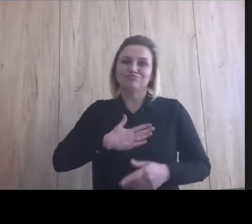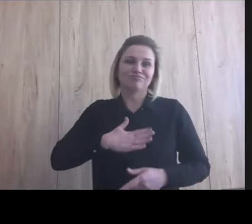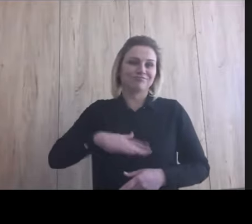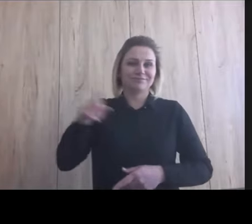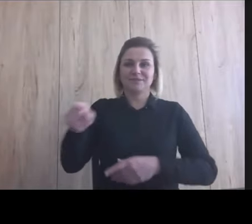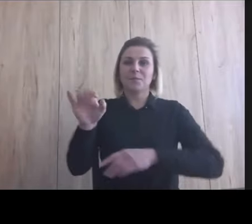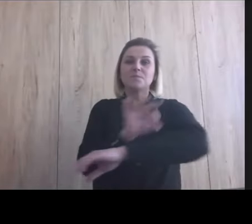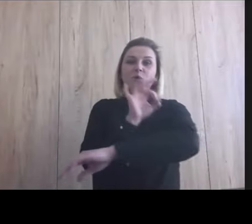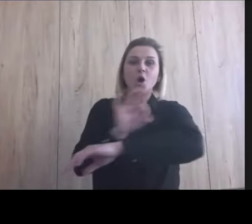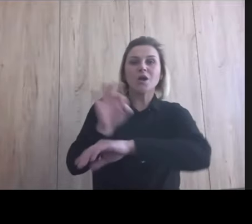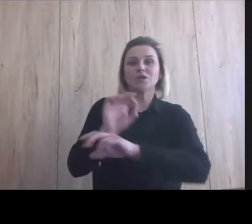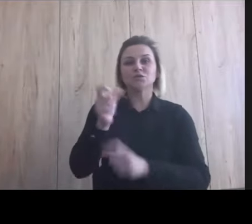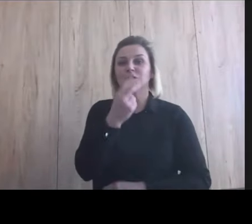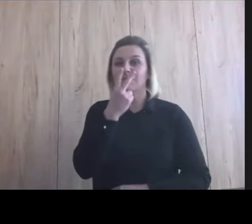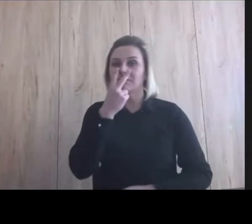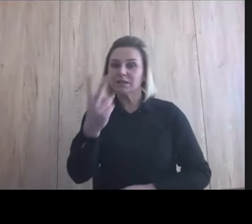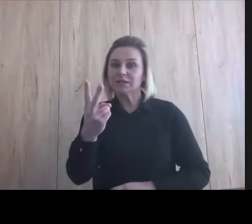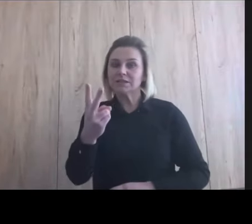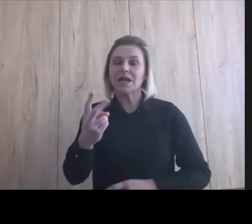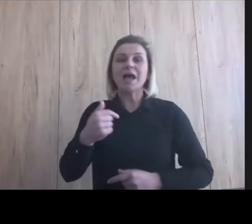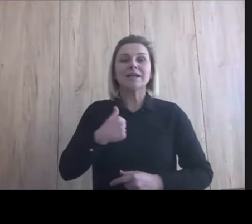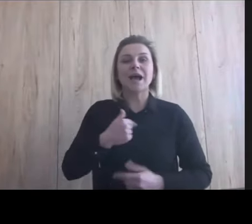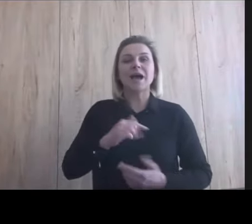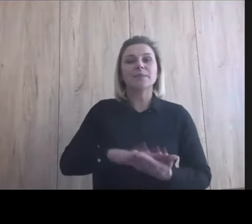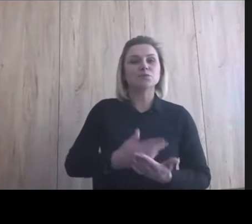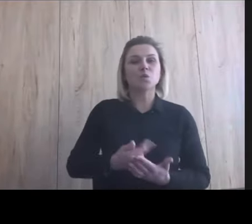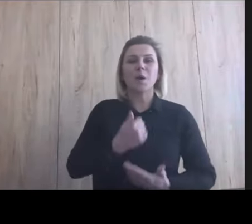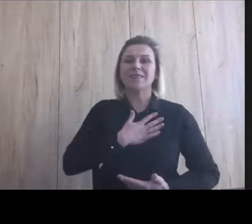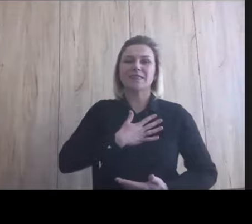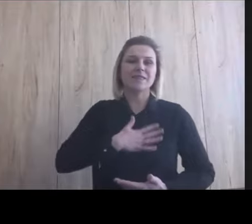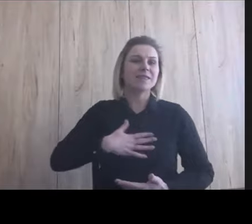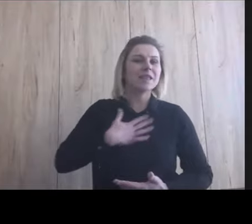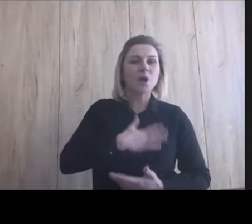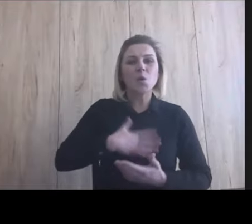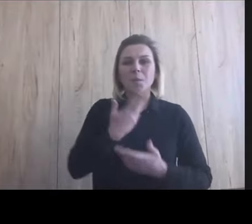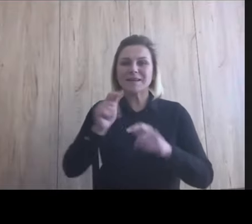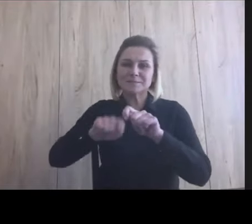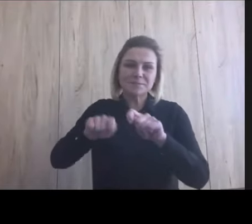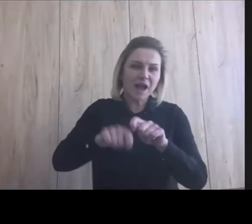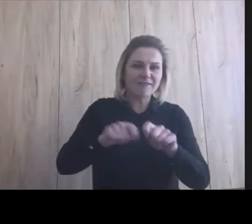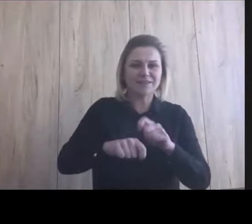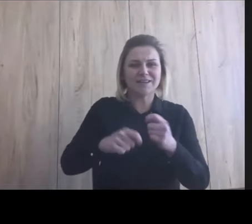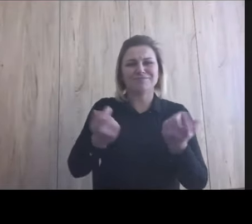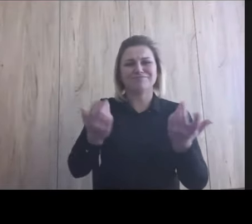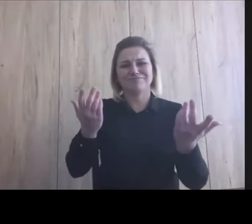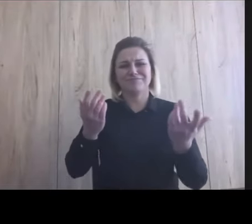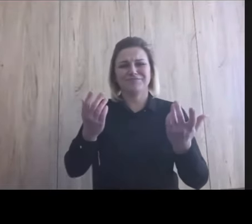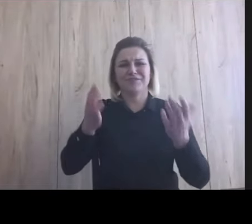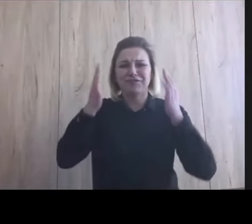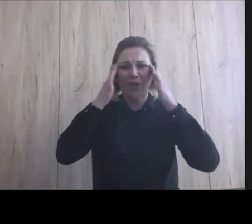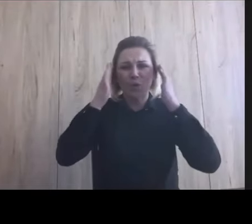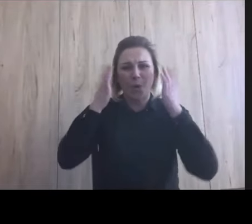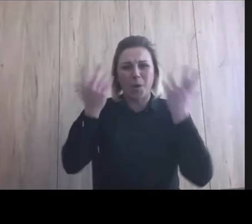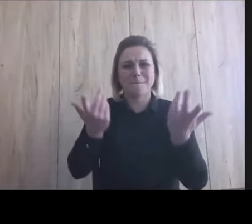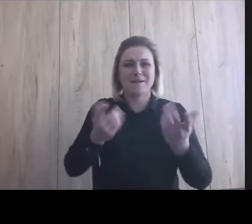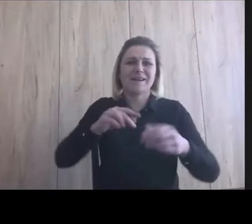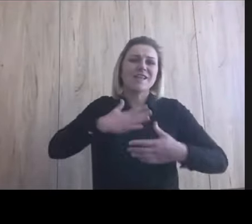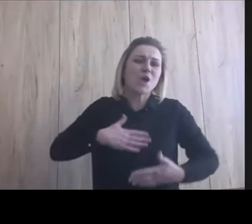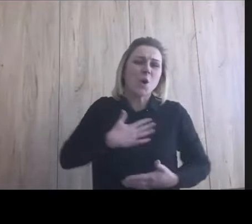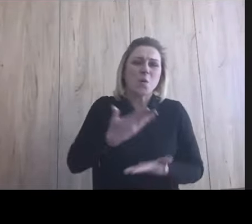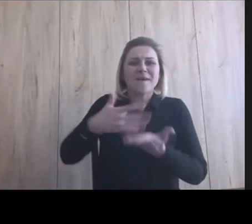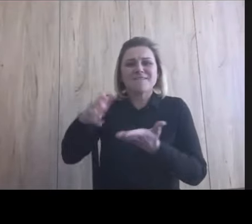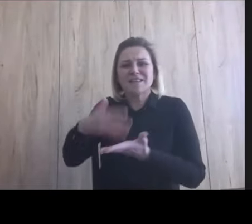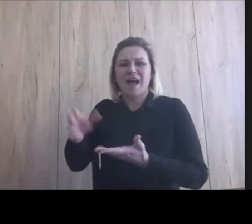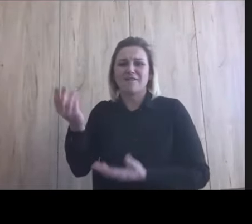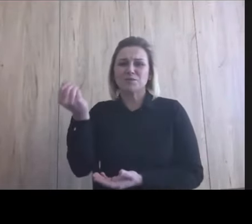które widzę. To znaczy, bardzo nie lubię sprawdzać rzeczy oczywistych. Bardzo nie lubię wydawać publiczne pieniądze na to, żeby